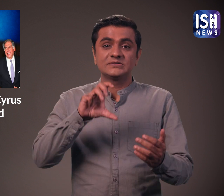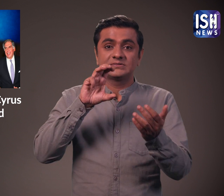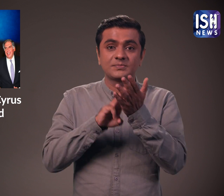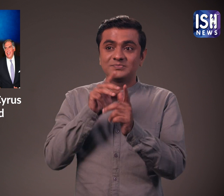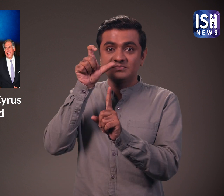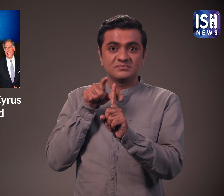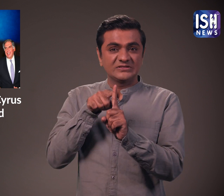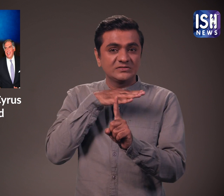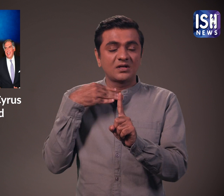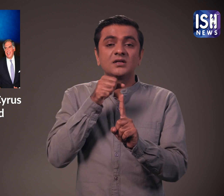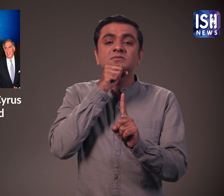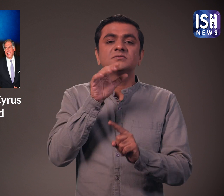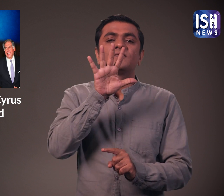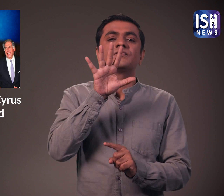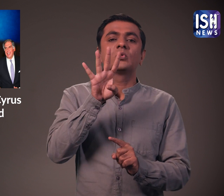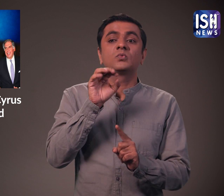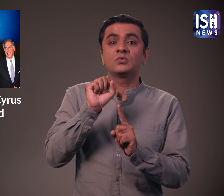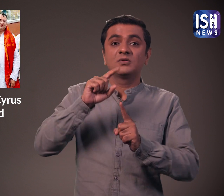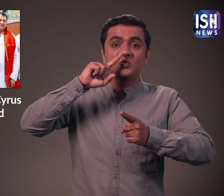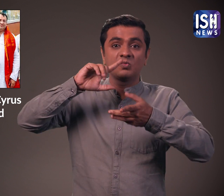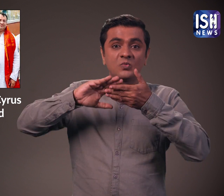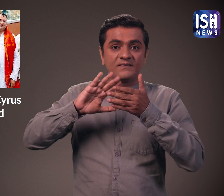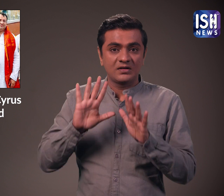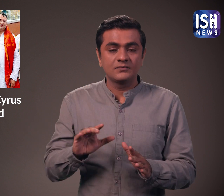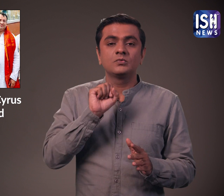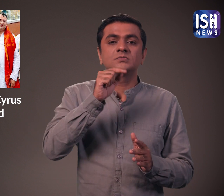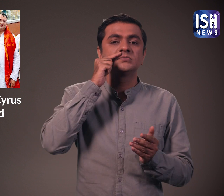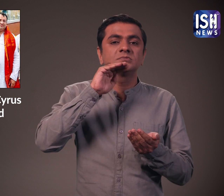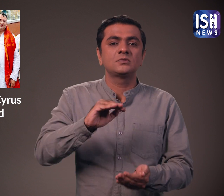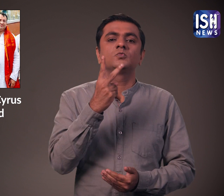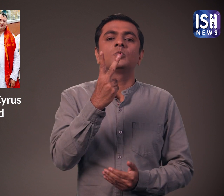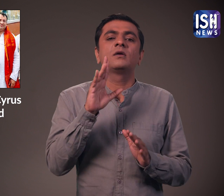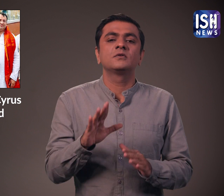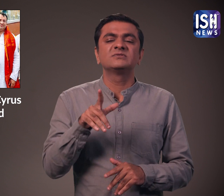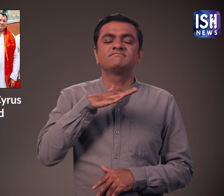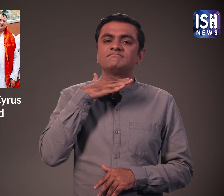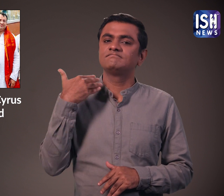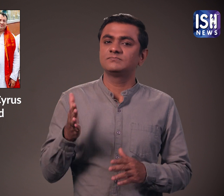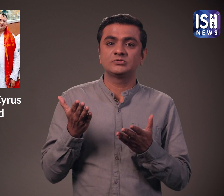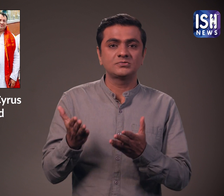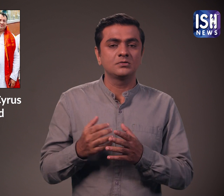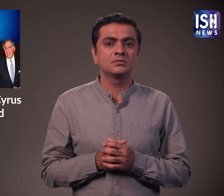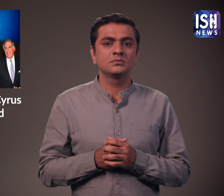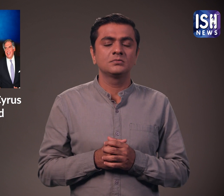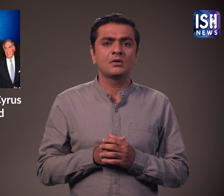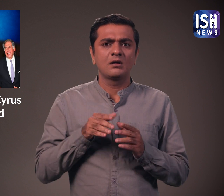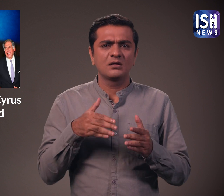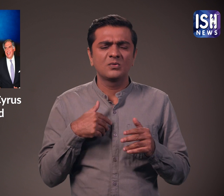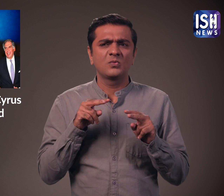54 वर्षिय साइरस मिस्त्री के परिवार में पत्नी और दो बेटे है। देखा